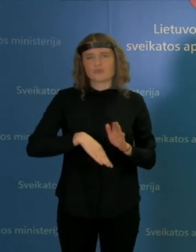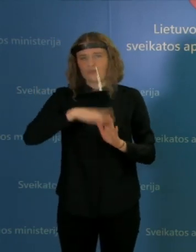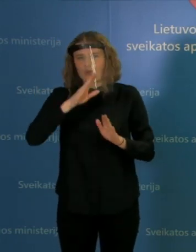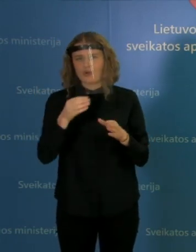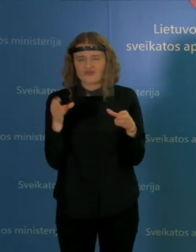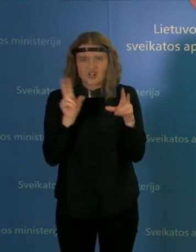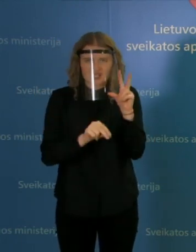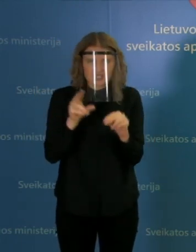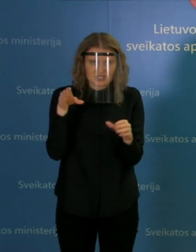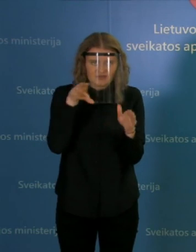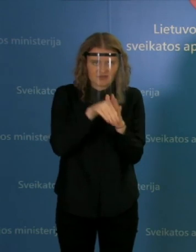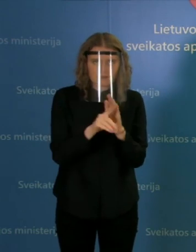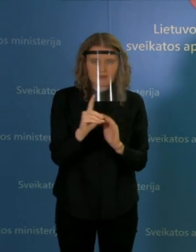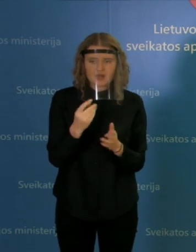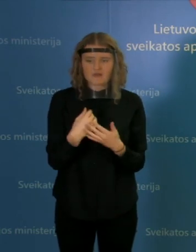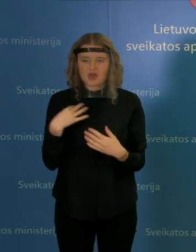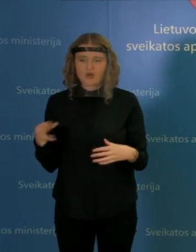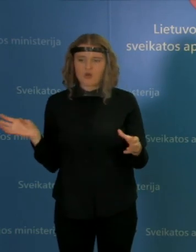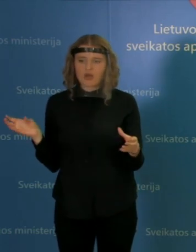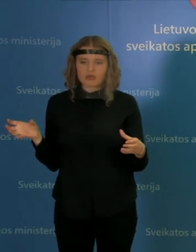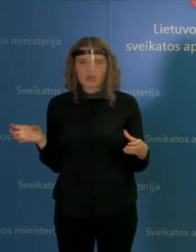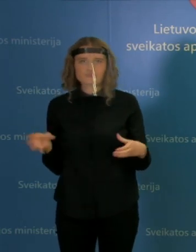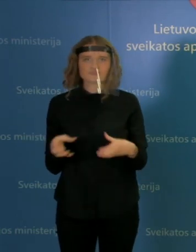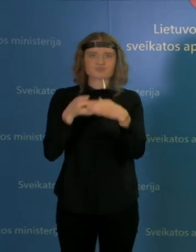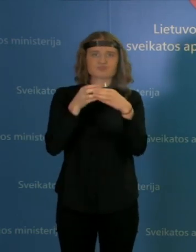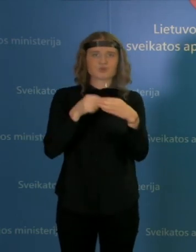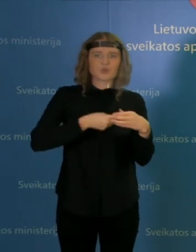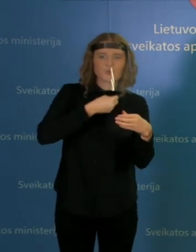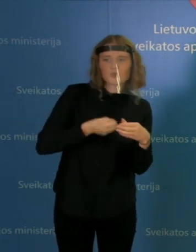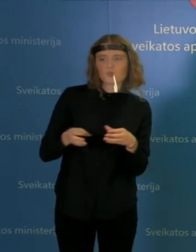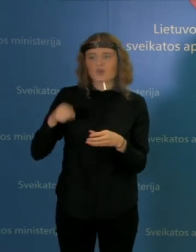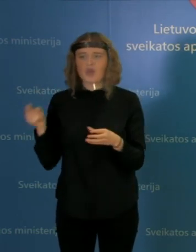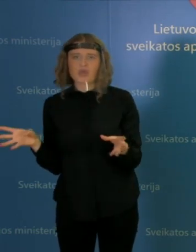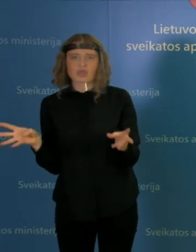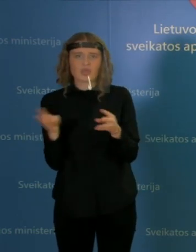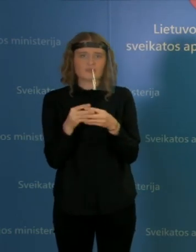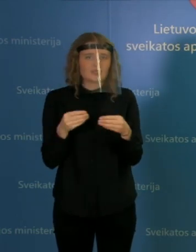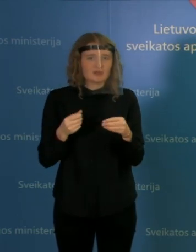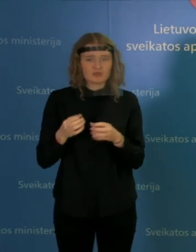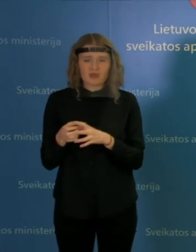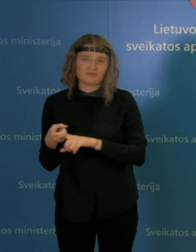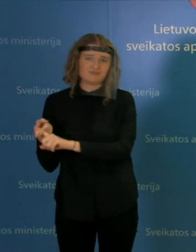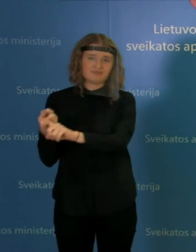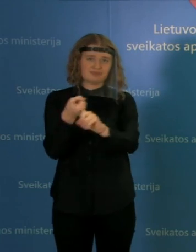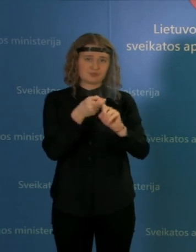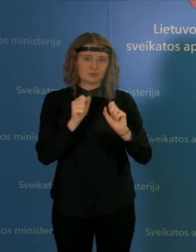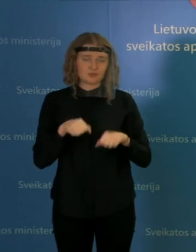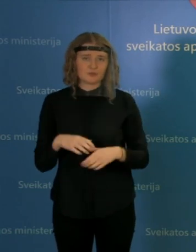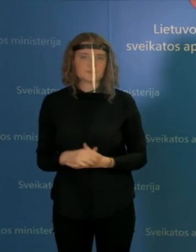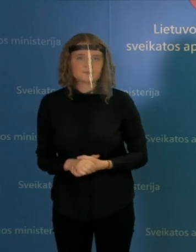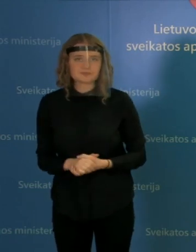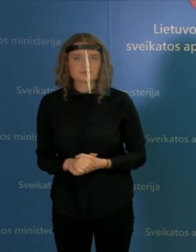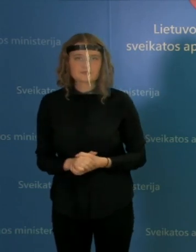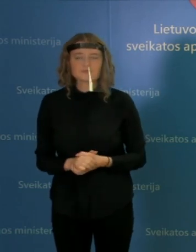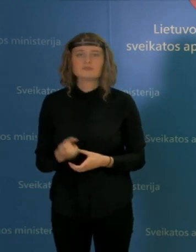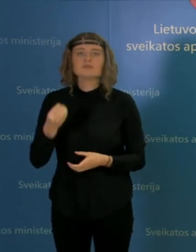paskui su vyresniais asmenim, lyga plinta, tai būkim samoningi. Dabar jungiamės prie penkiolikos minučių